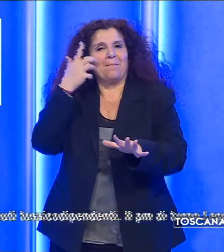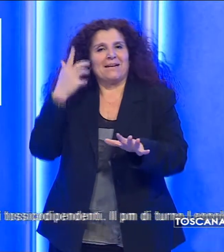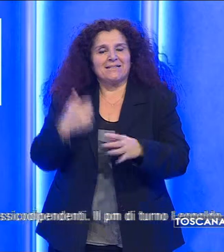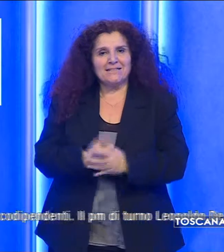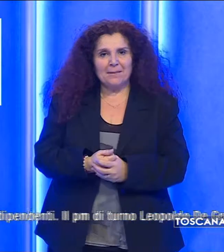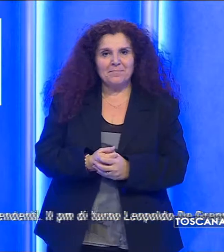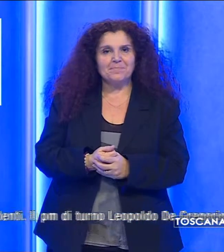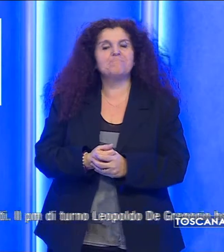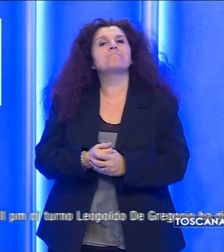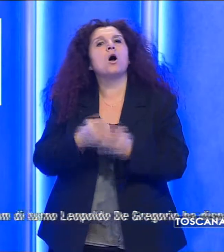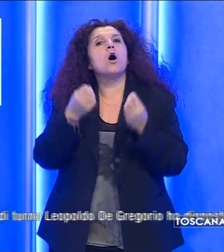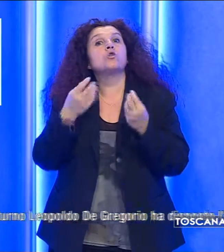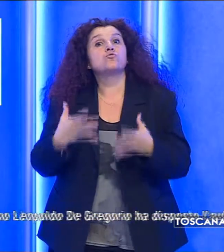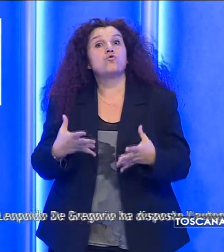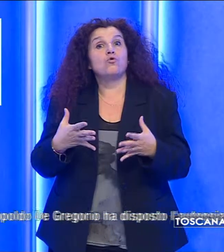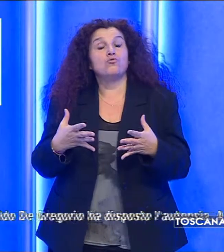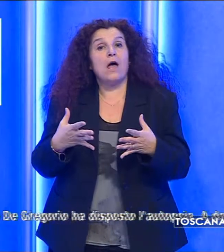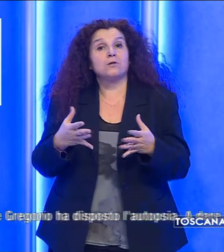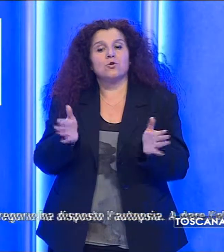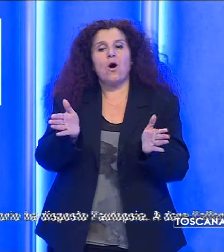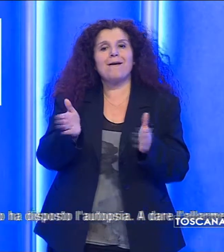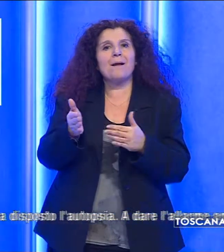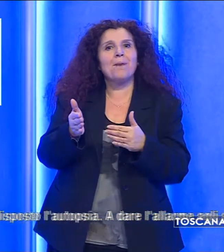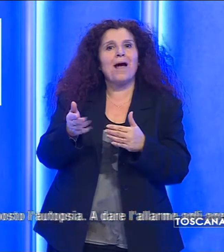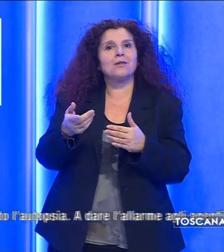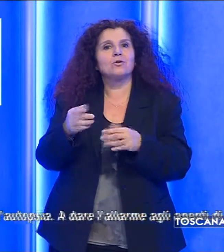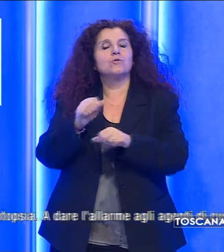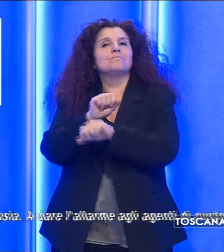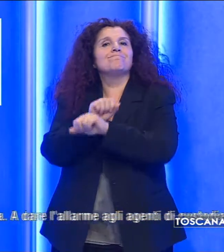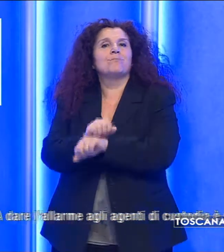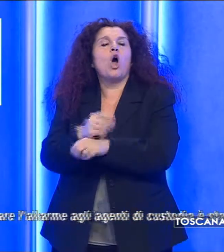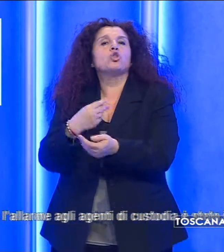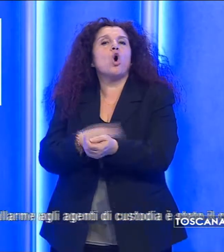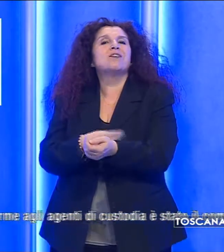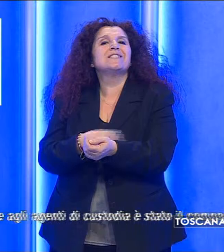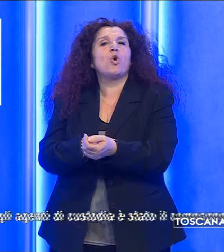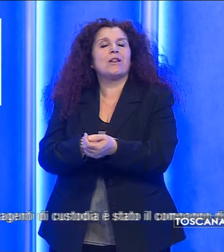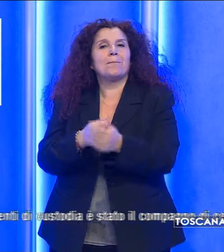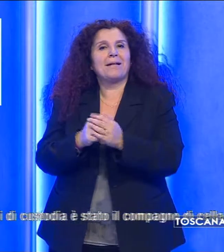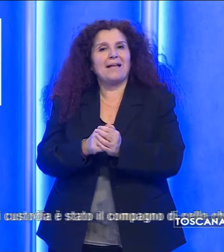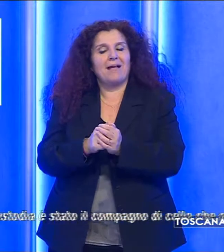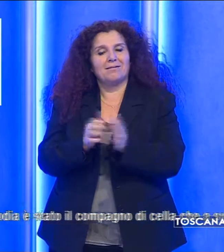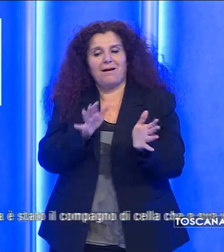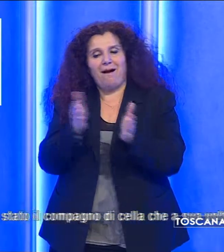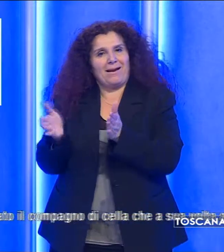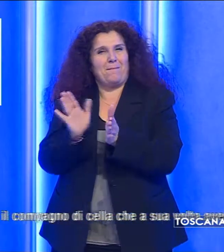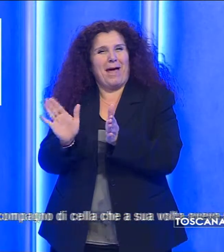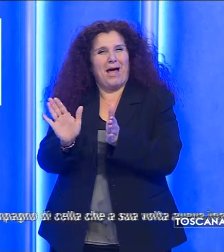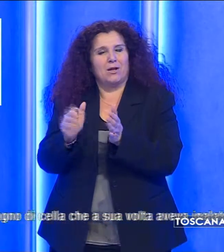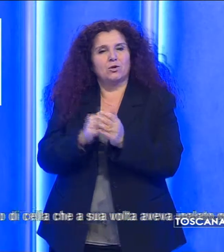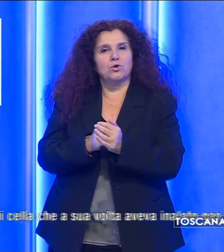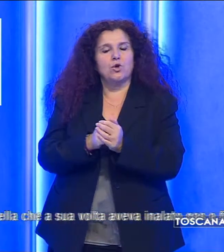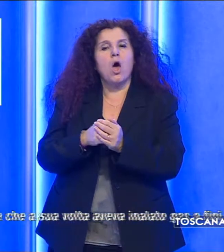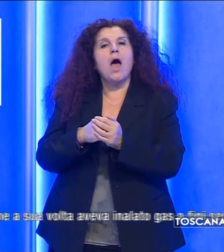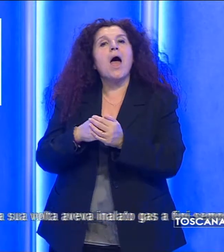L'episodio è avvenuto nel reparto dove si trovano i detenuti tossicodipendenti. Il PM di